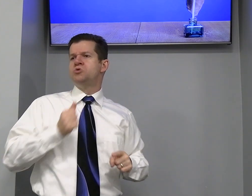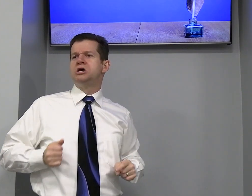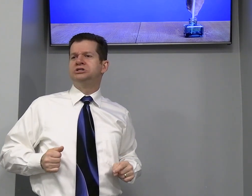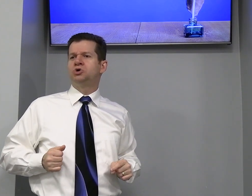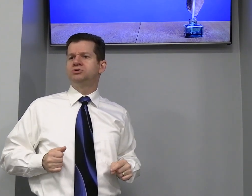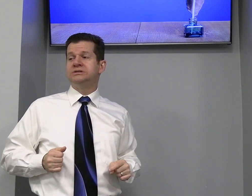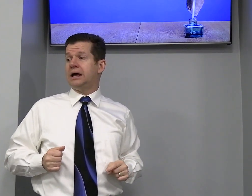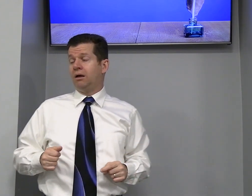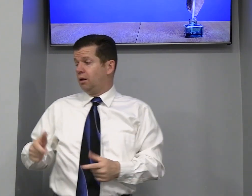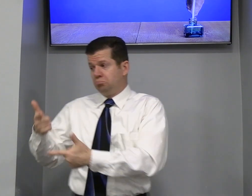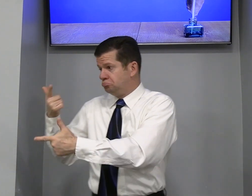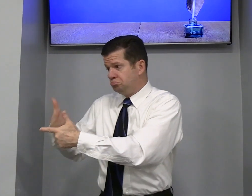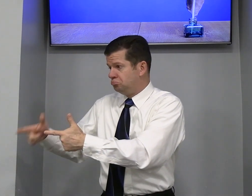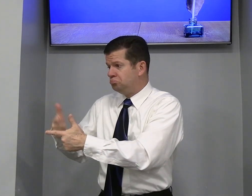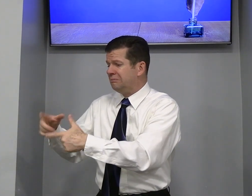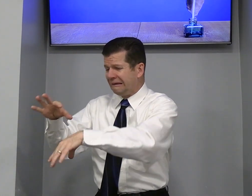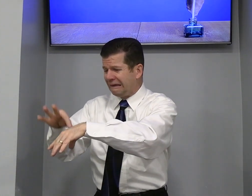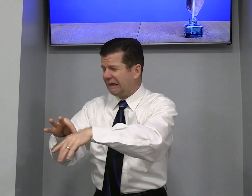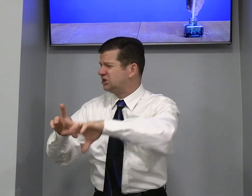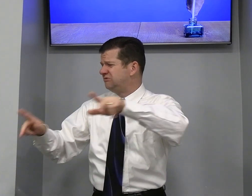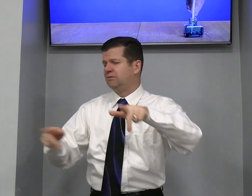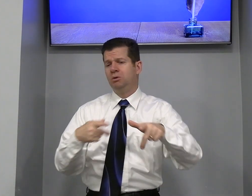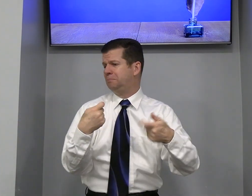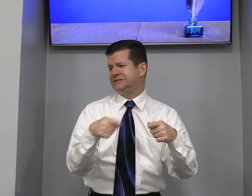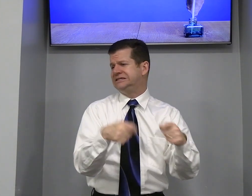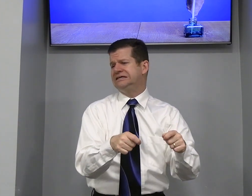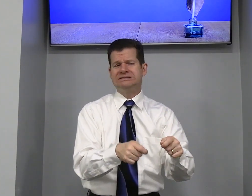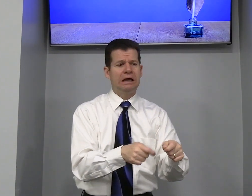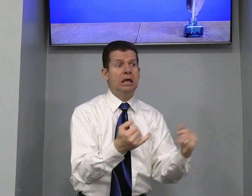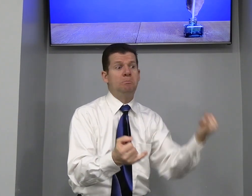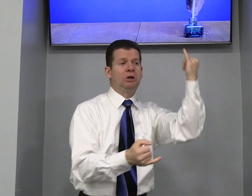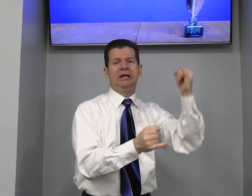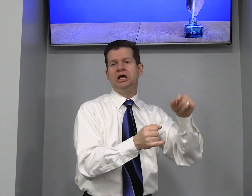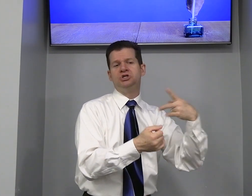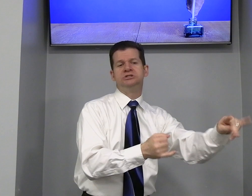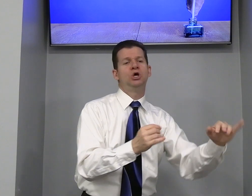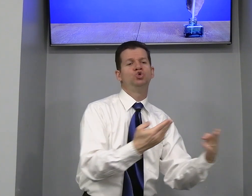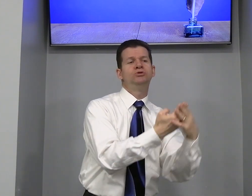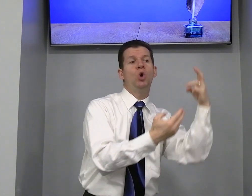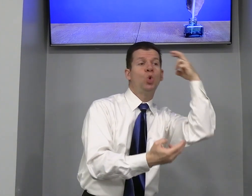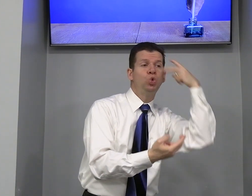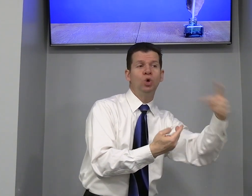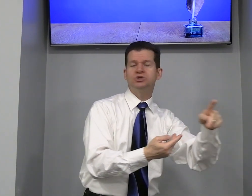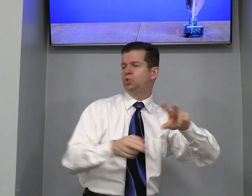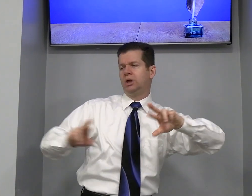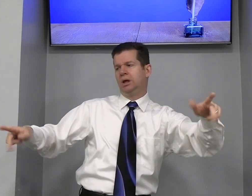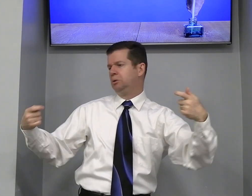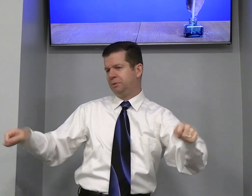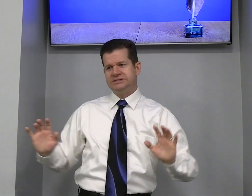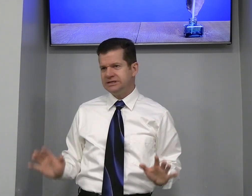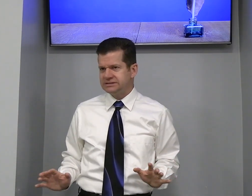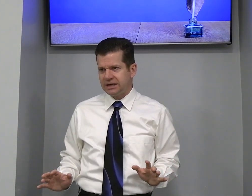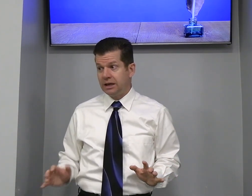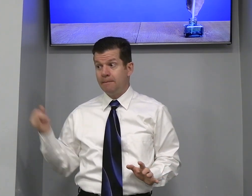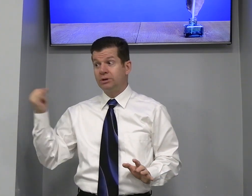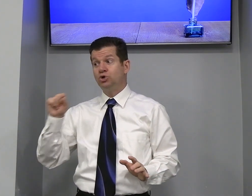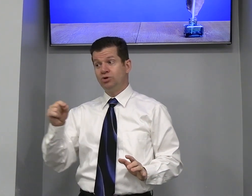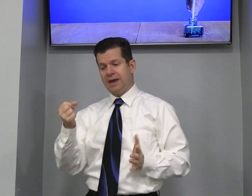Circuncidado Precisa Importante Seu judeu Cultura sua Precisa Importante O que?